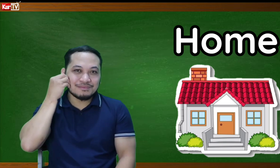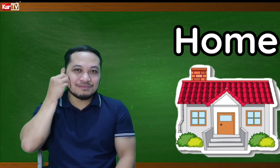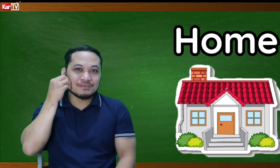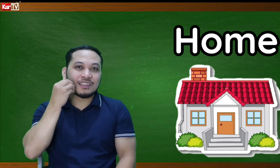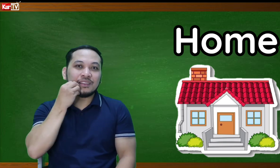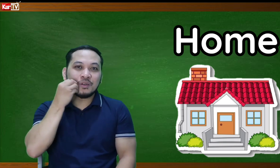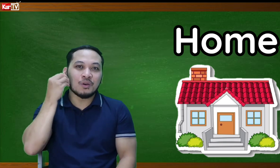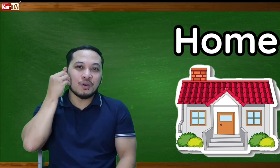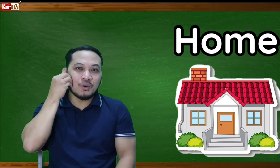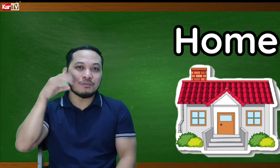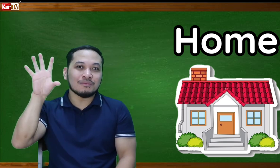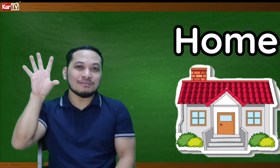Ganyan. Home.